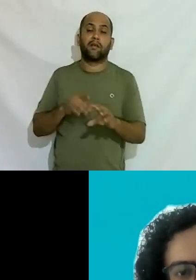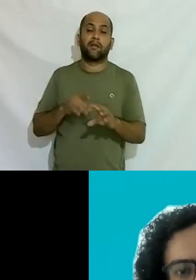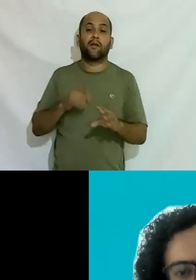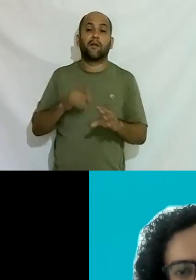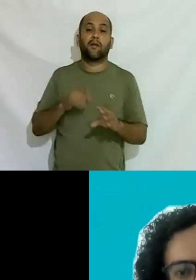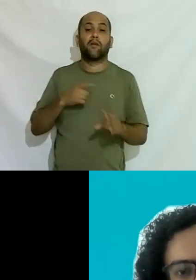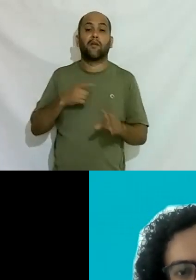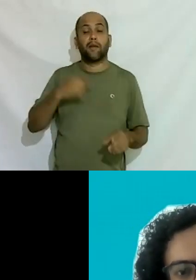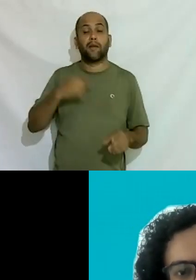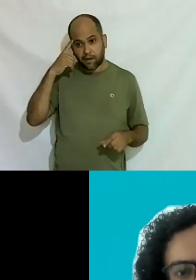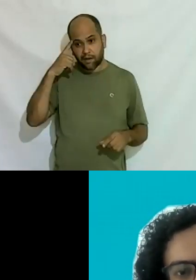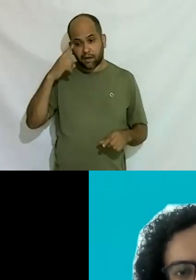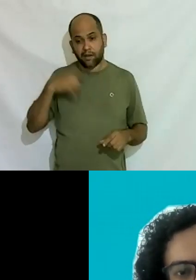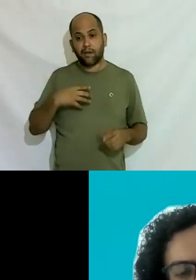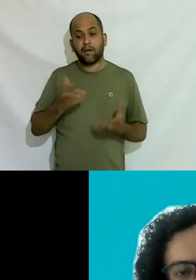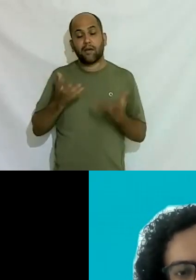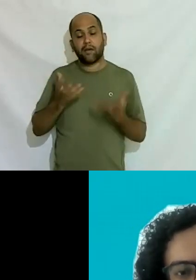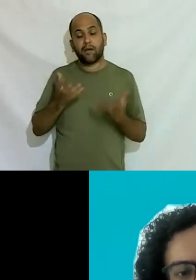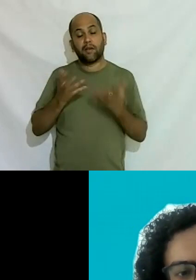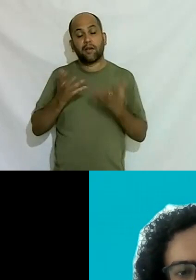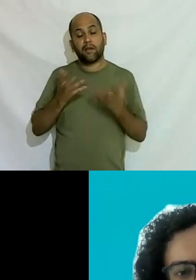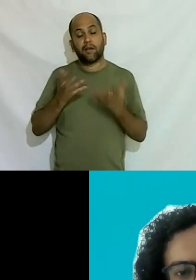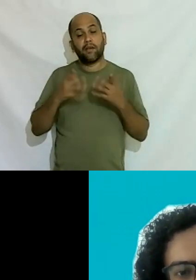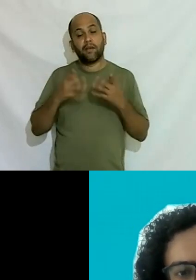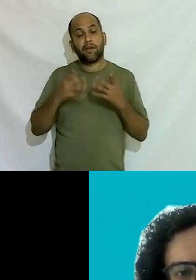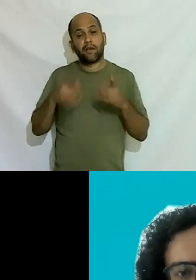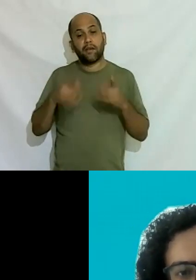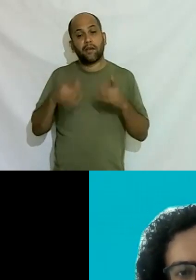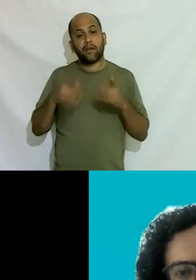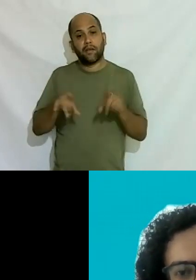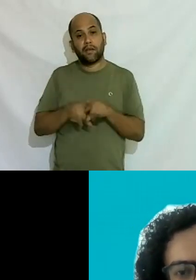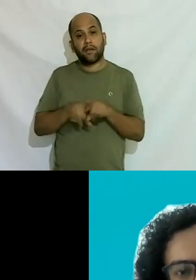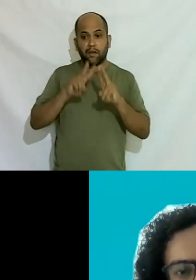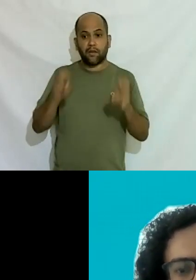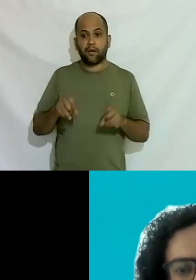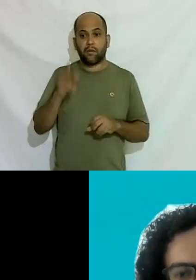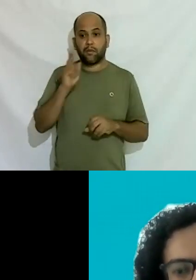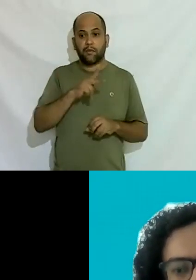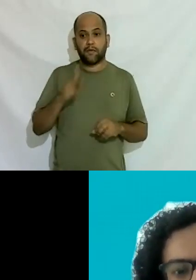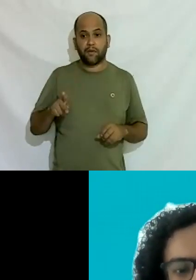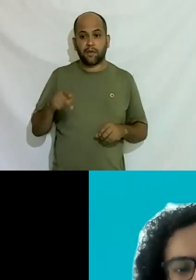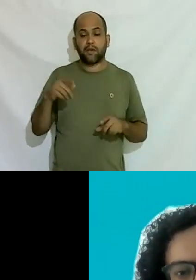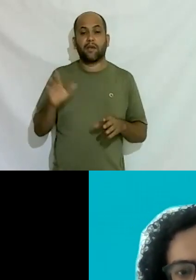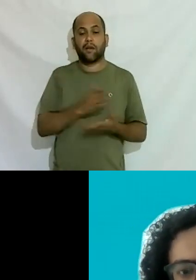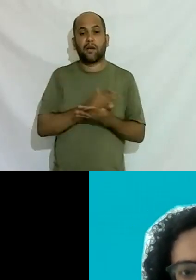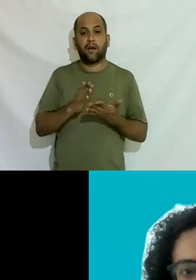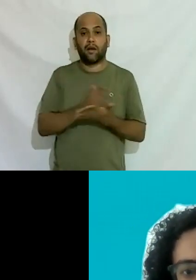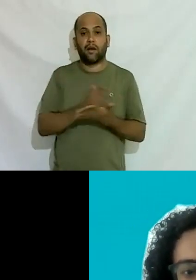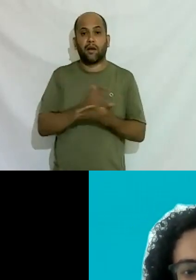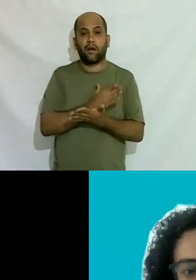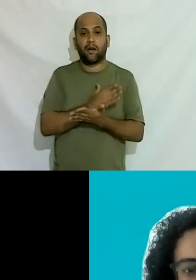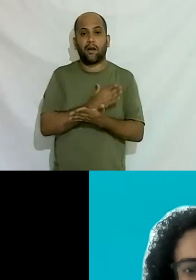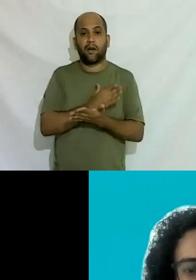eu queria aqui também falar se tiverem professores aqui de determinadas áreas eu faço palestras